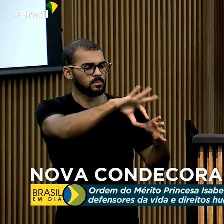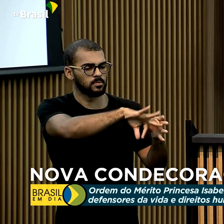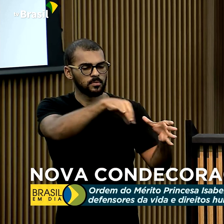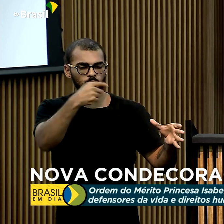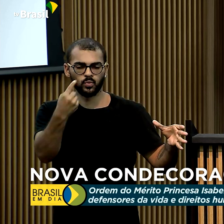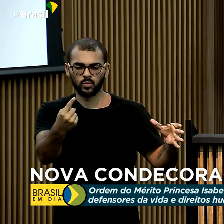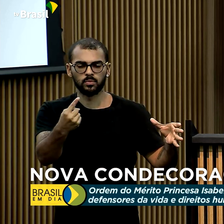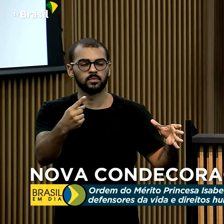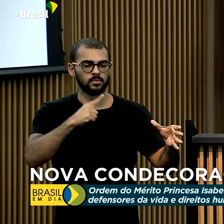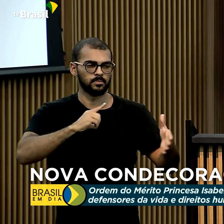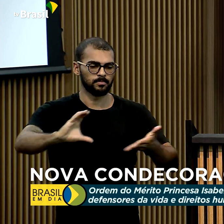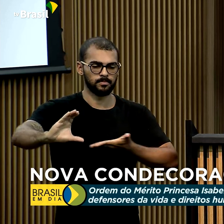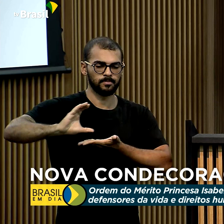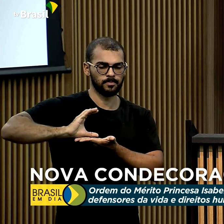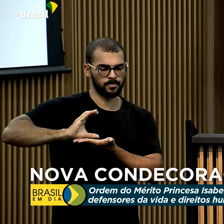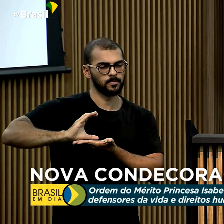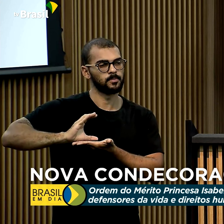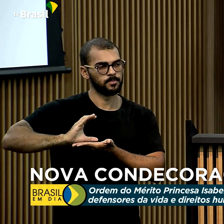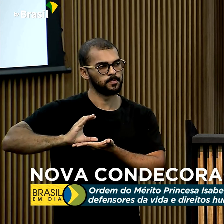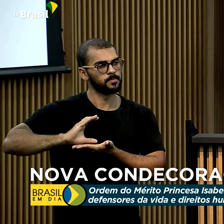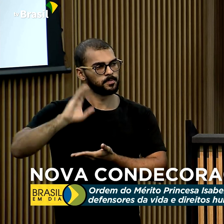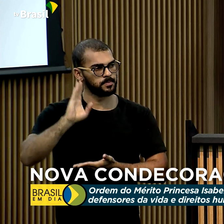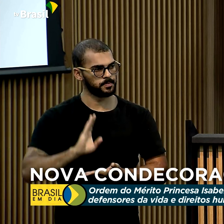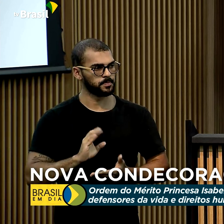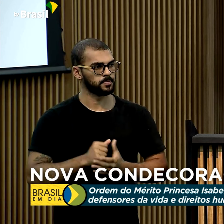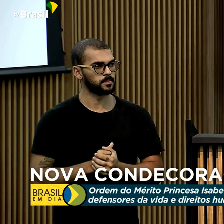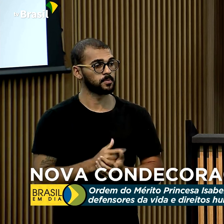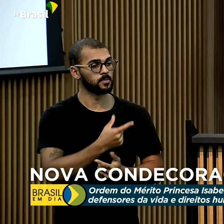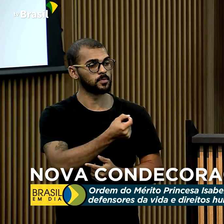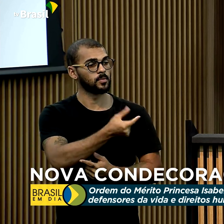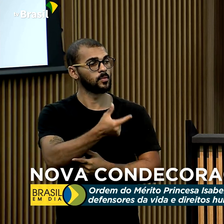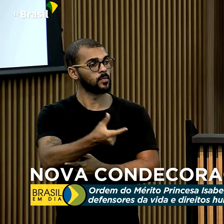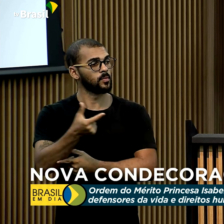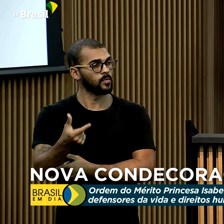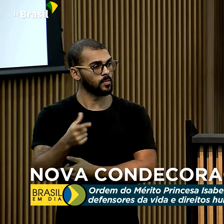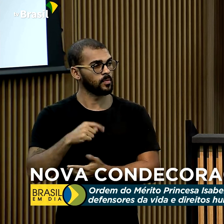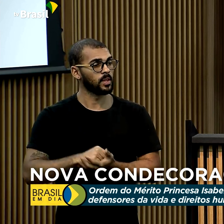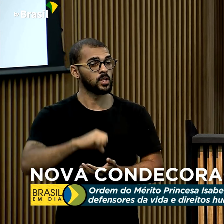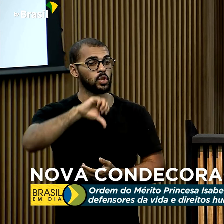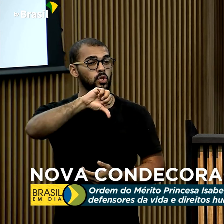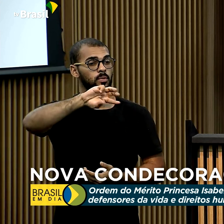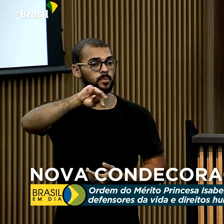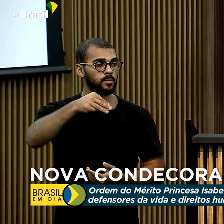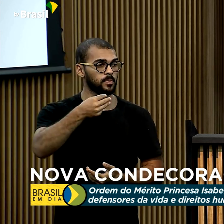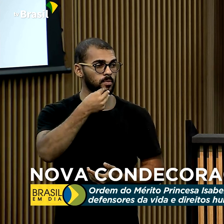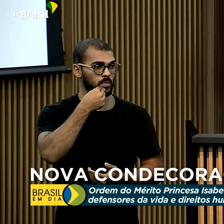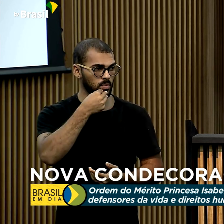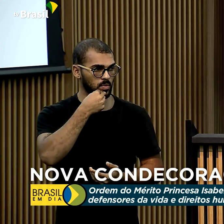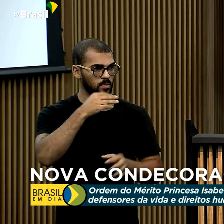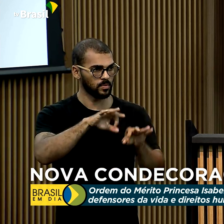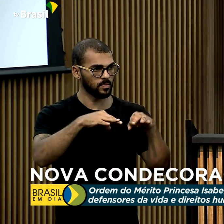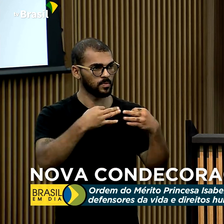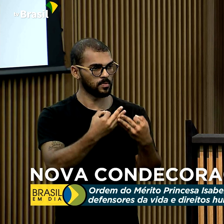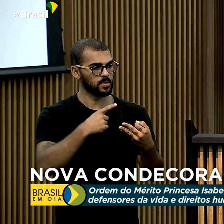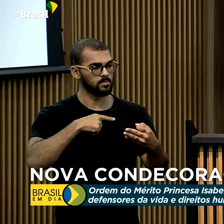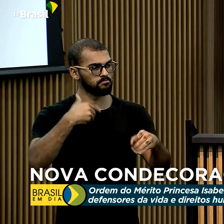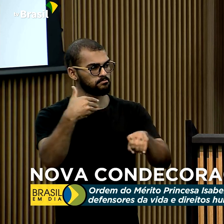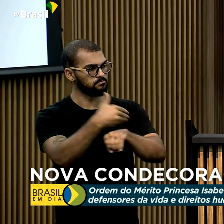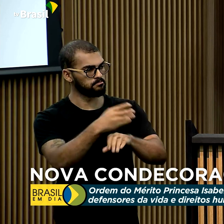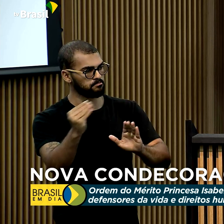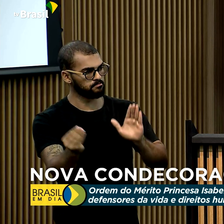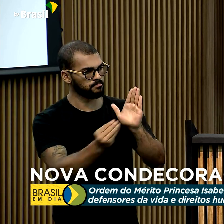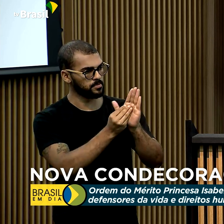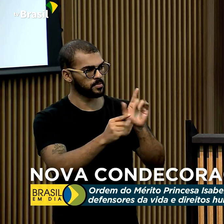Em 2022, nove milhões de famílias inscritas no Cadastro Único foram inseridas. Zeramos a fila,